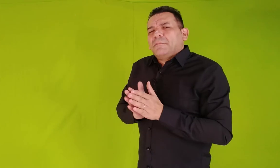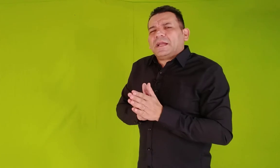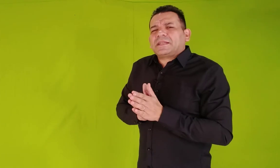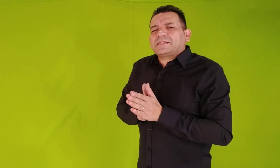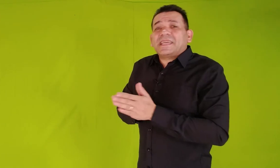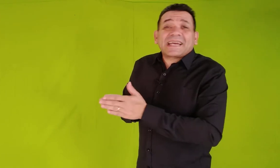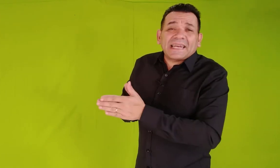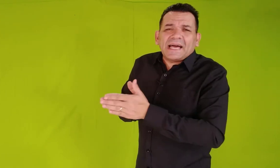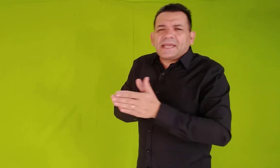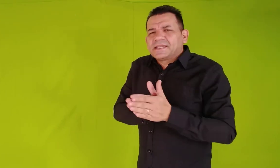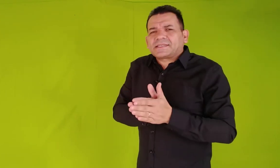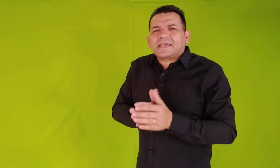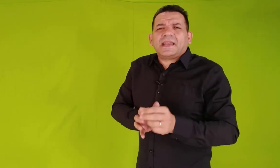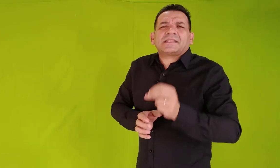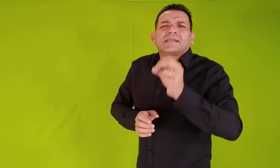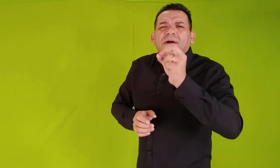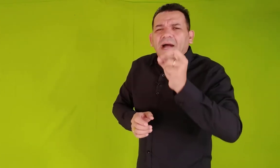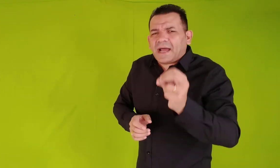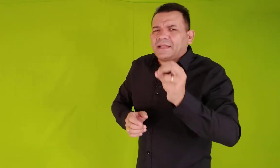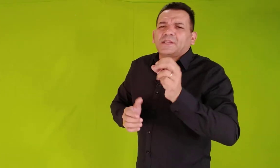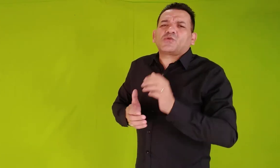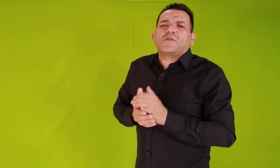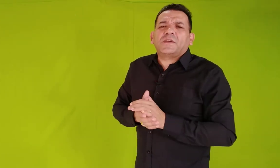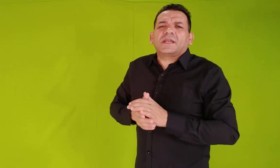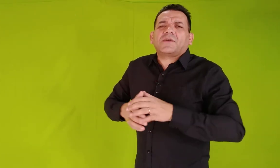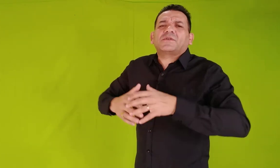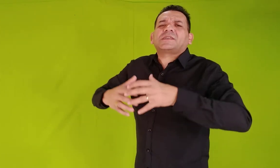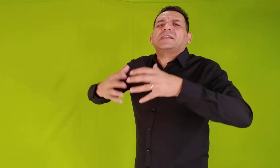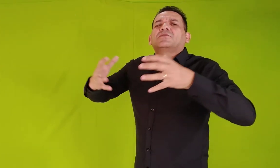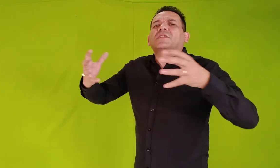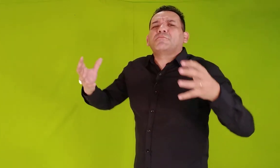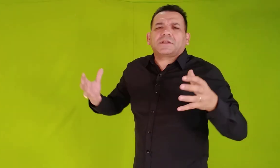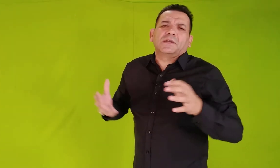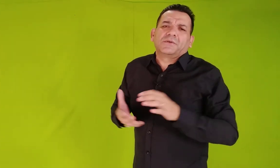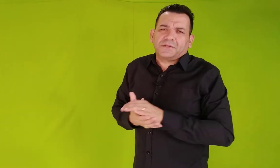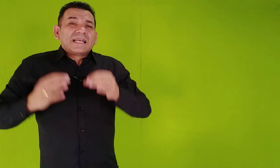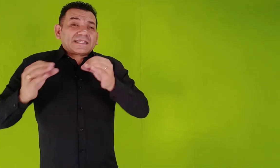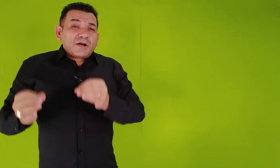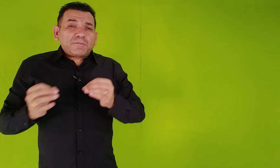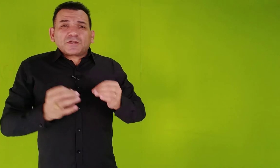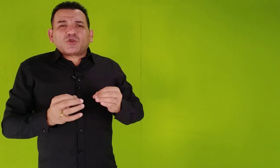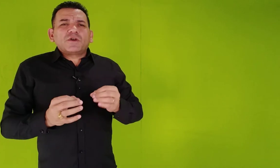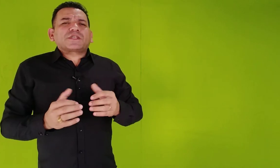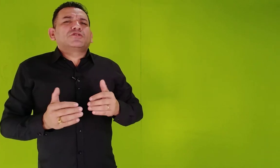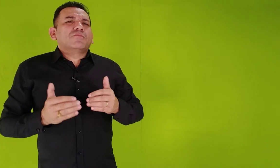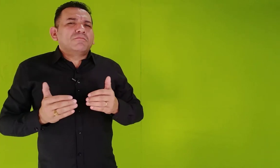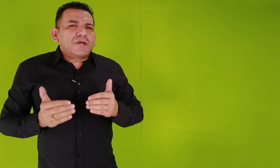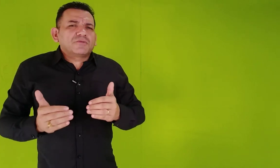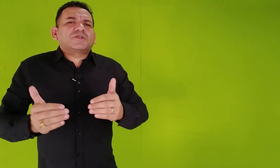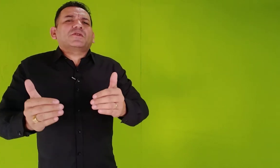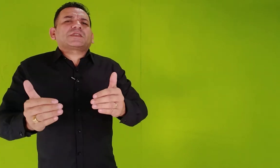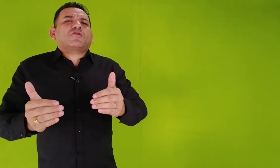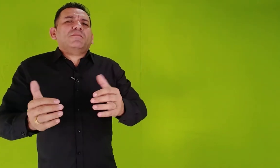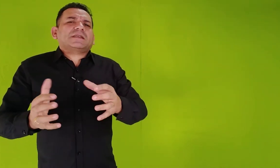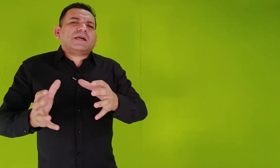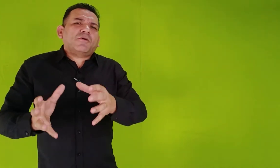para trazer clareza em relação à área da sua vida que você ainda não tem muita luz. São pessoas que no momento de você começar um